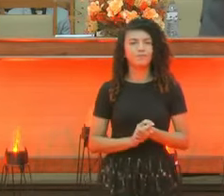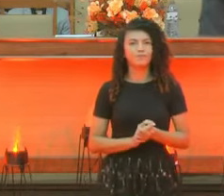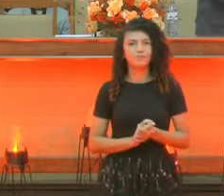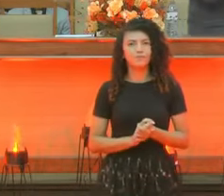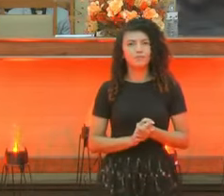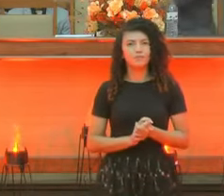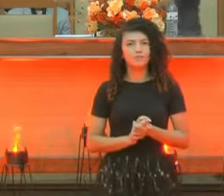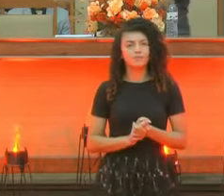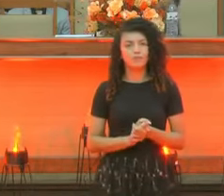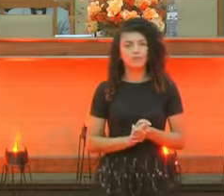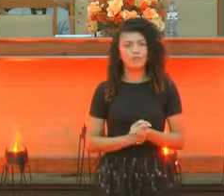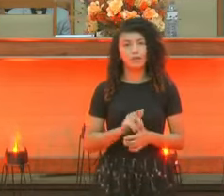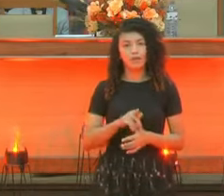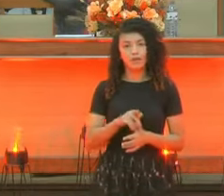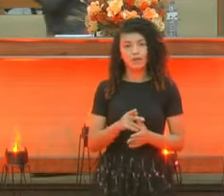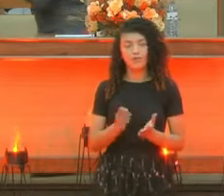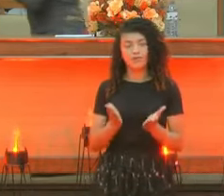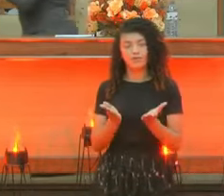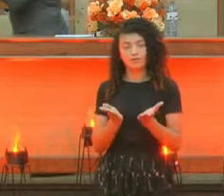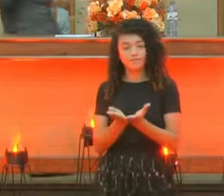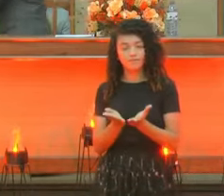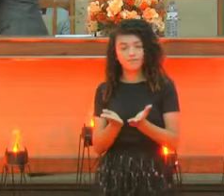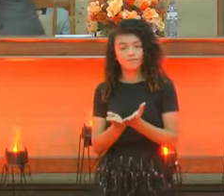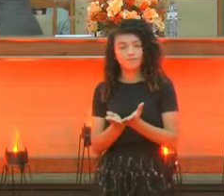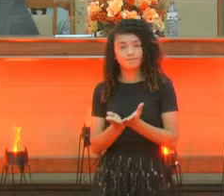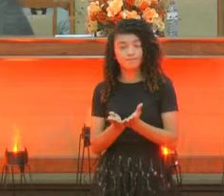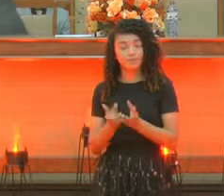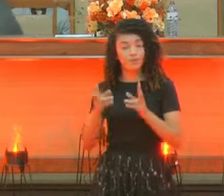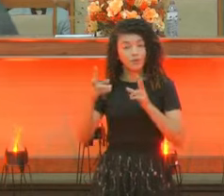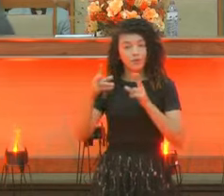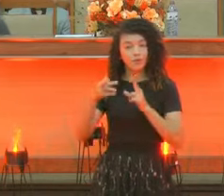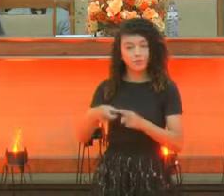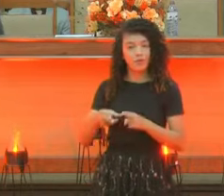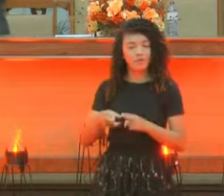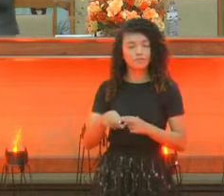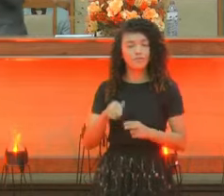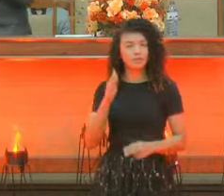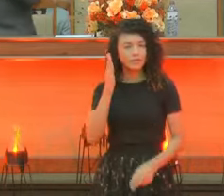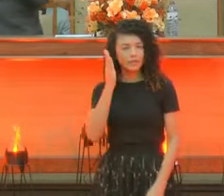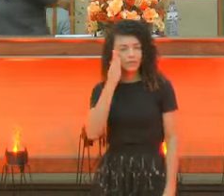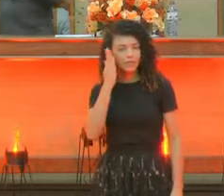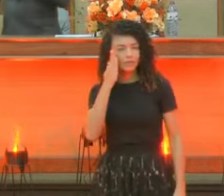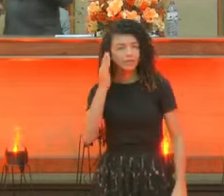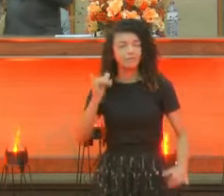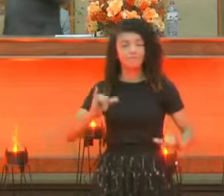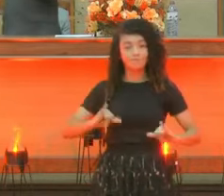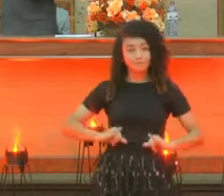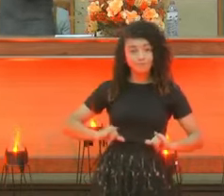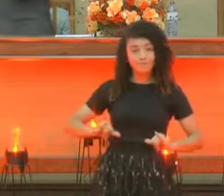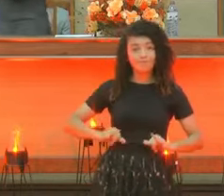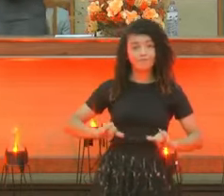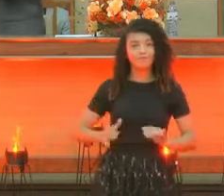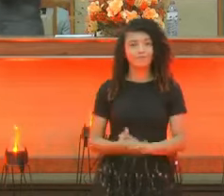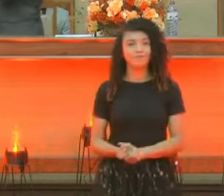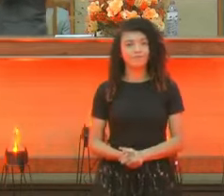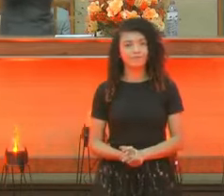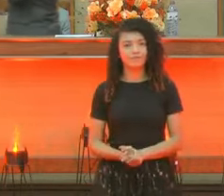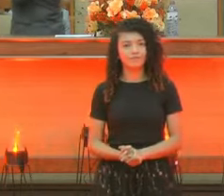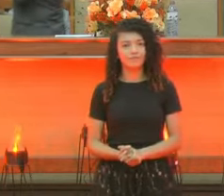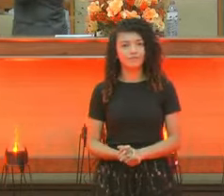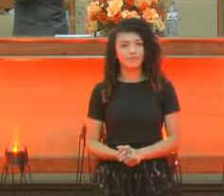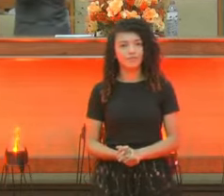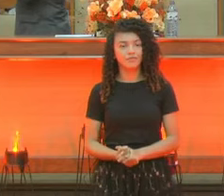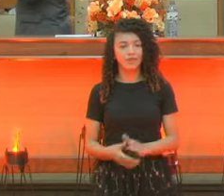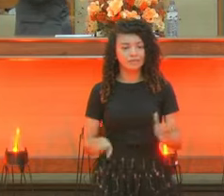É porque se tu for crente desse jeito aqui, sabendo que tu vai ser atribulado, se vier benção aí, tu dá mais